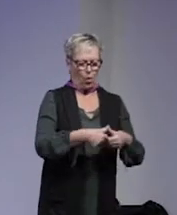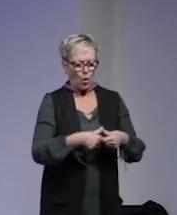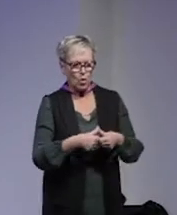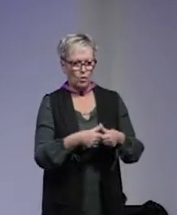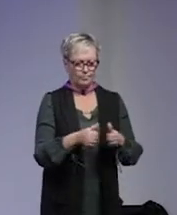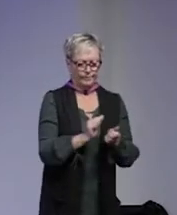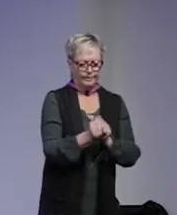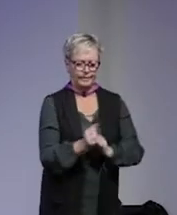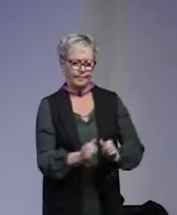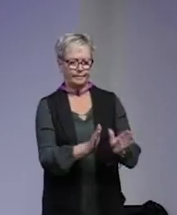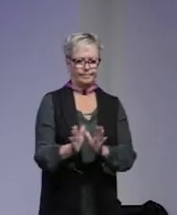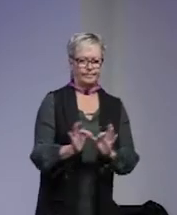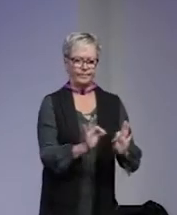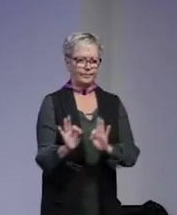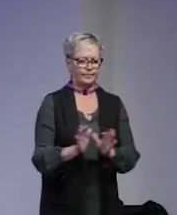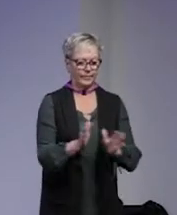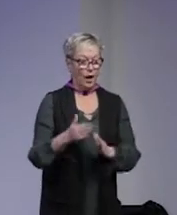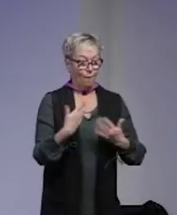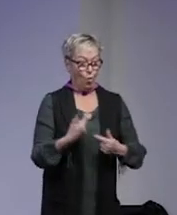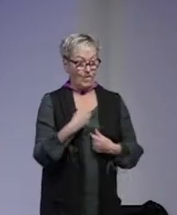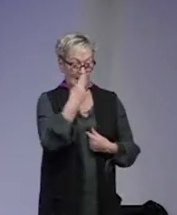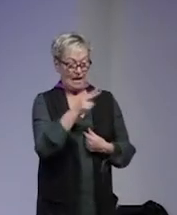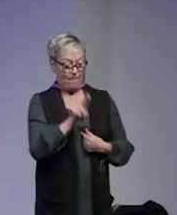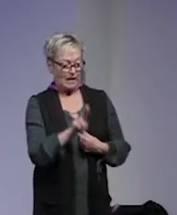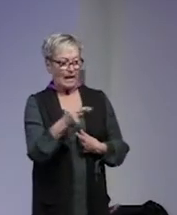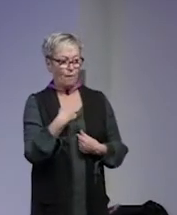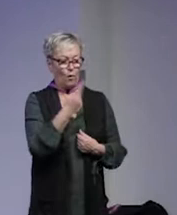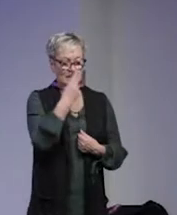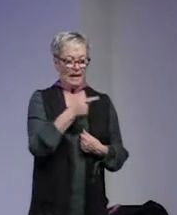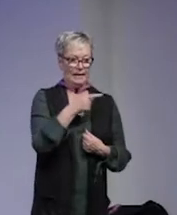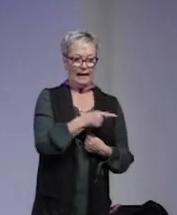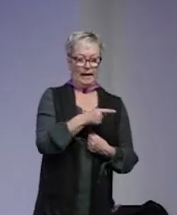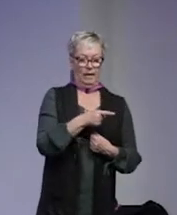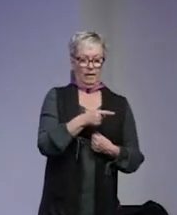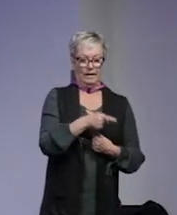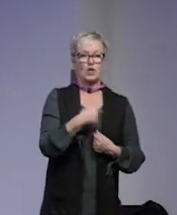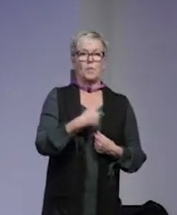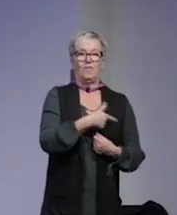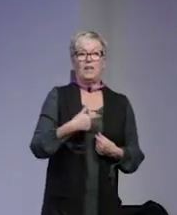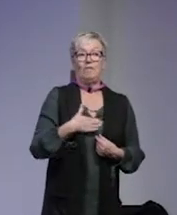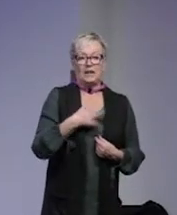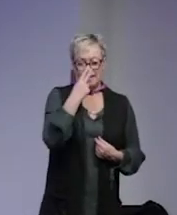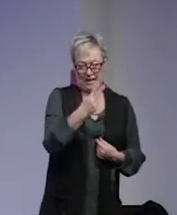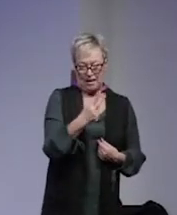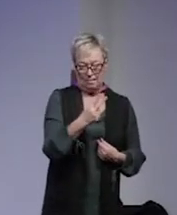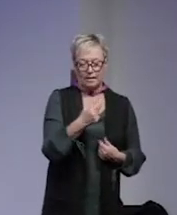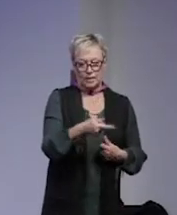och tillrättalagt när vi kommer dit får vi se verkligheten eller visa dem det vi vill se det är jättesvårt